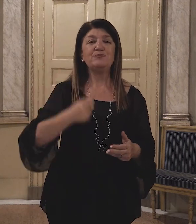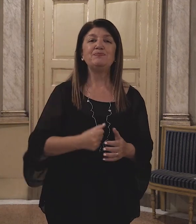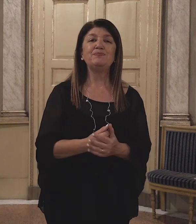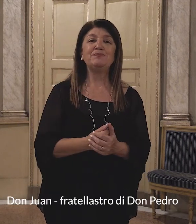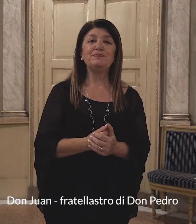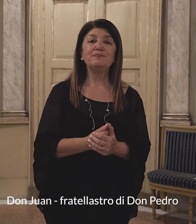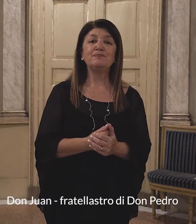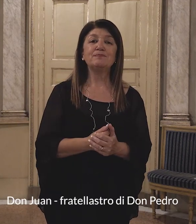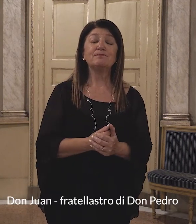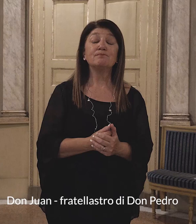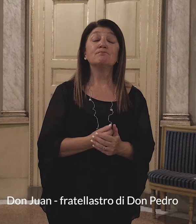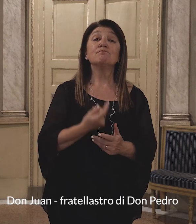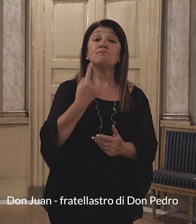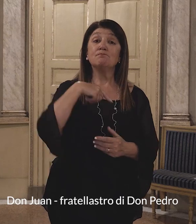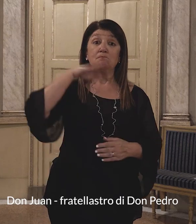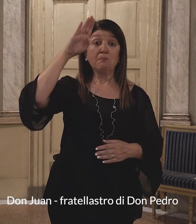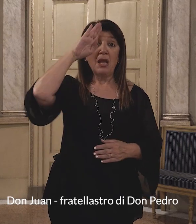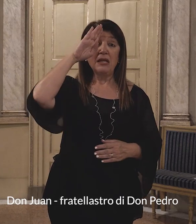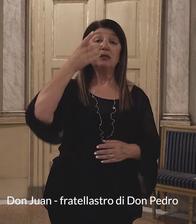Don Juan, fratellastro di Don Pedro.